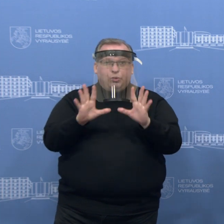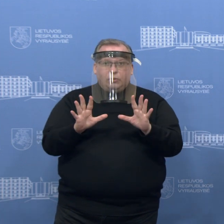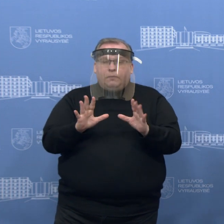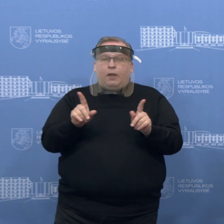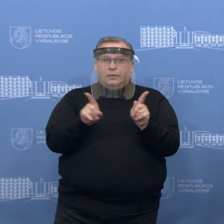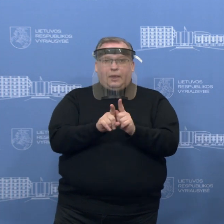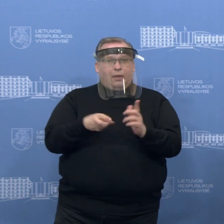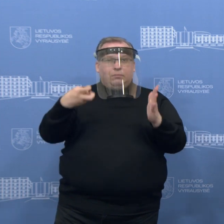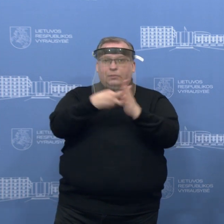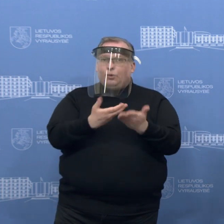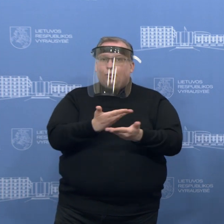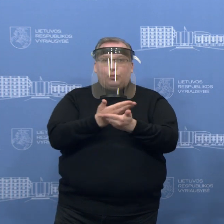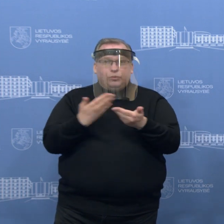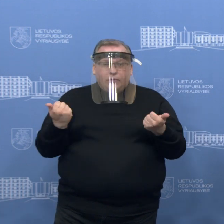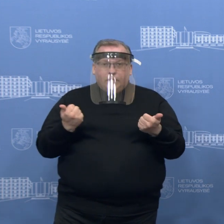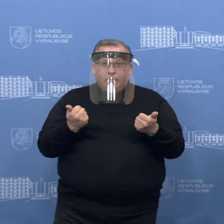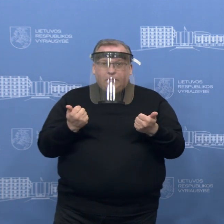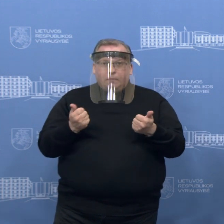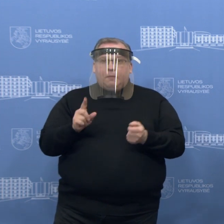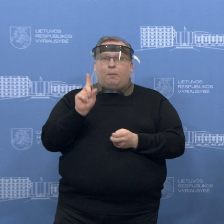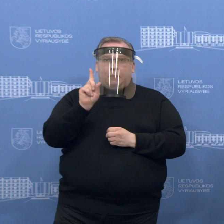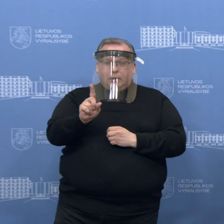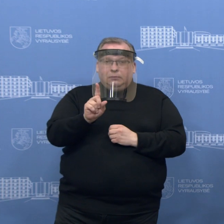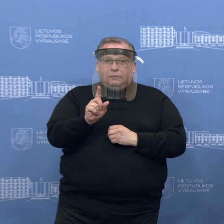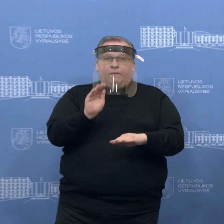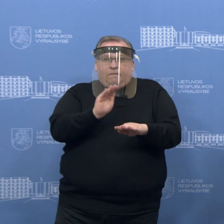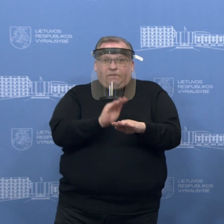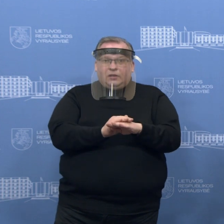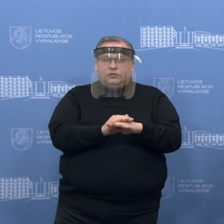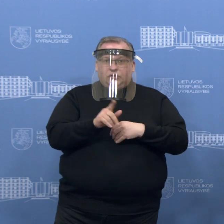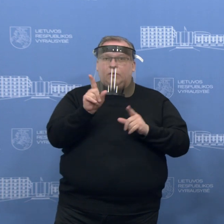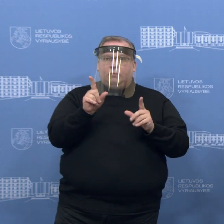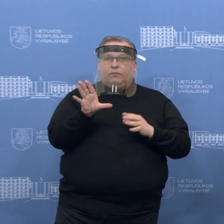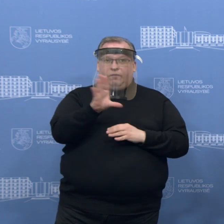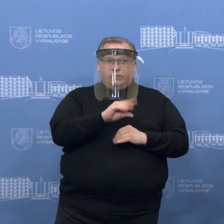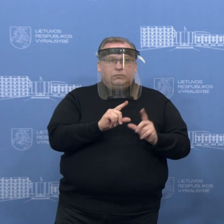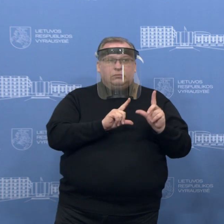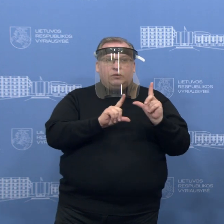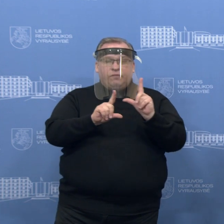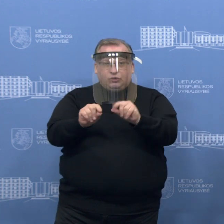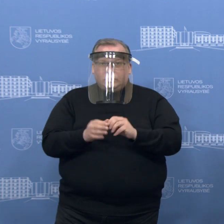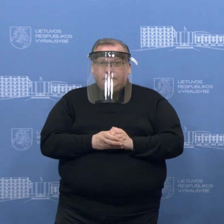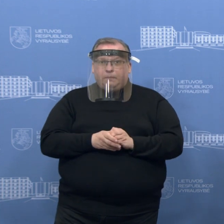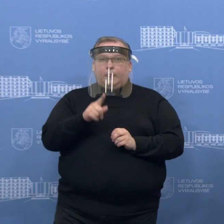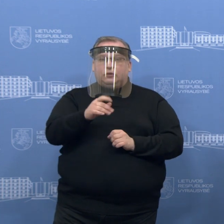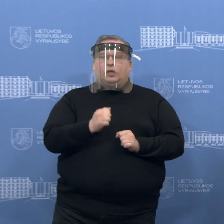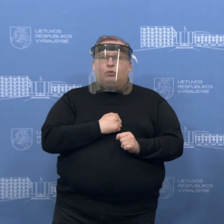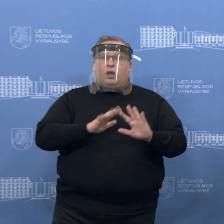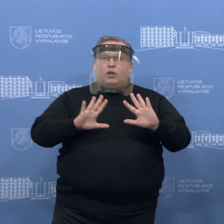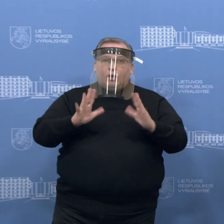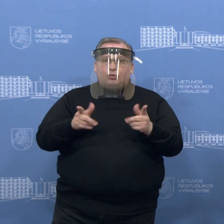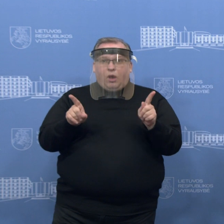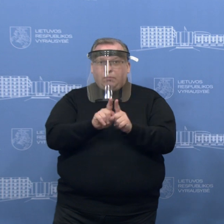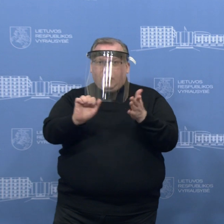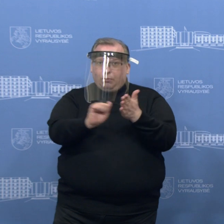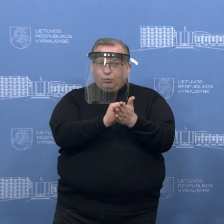nei deklaruotos gyvenamosios vietos, bet sakys, kad faktiškai ten gyvena, pavyzdžiui, nuomojais. Ir ar žmonės čia turės turėti kažkokius